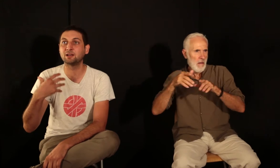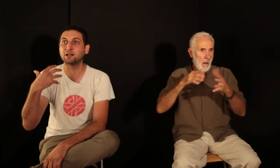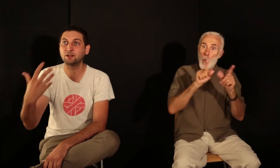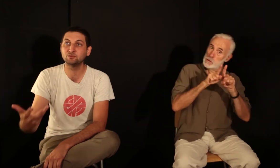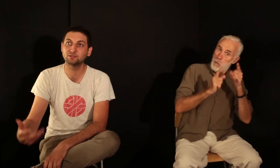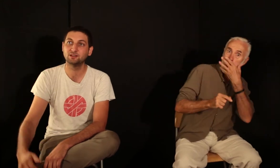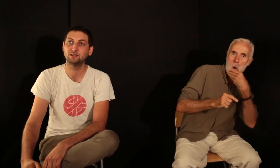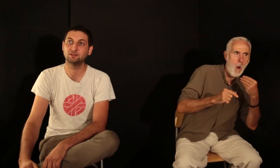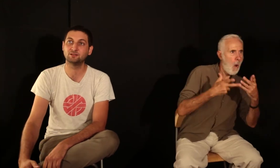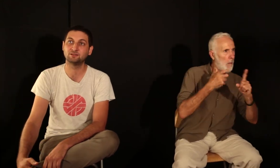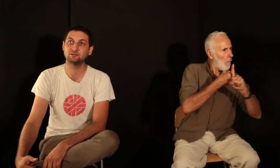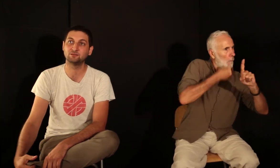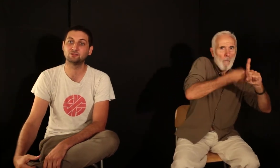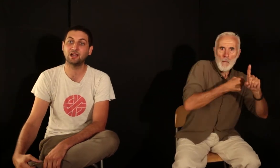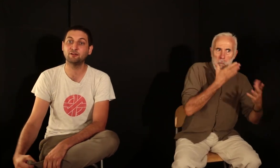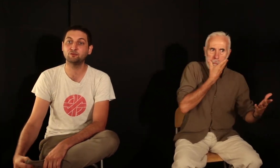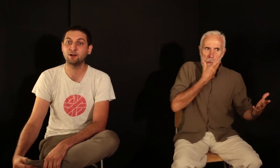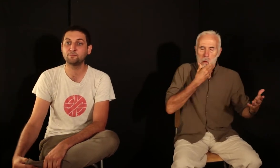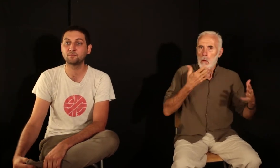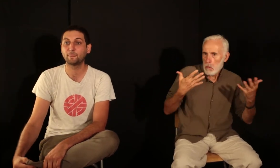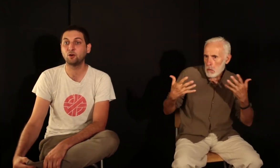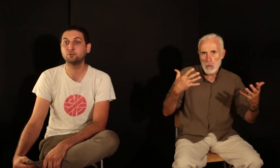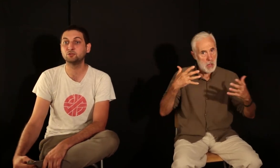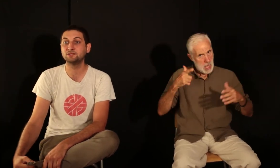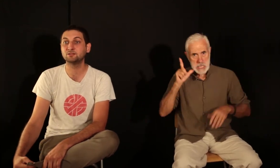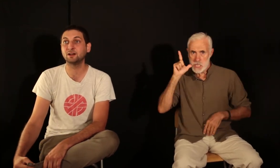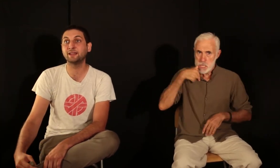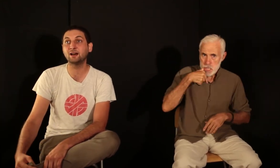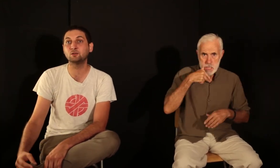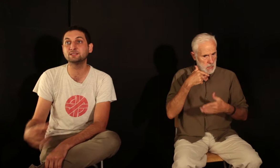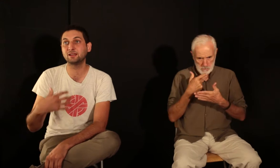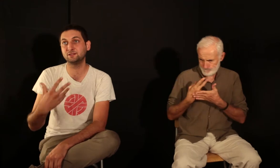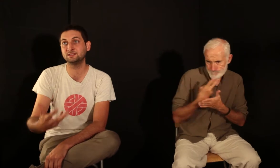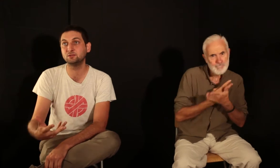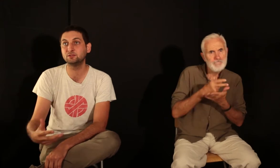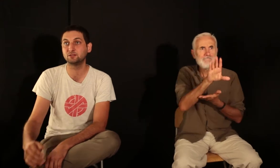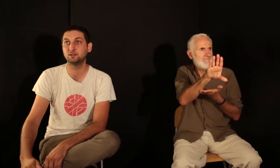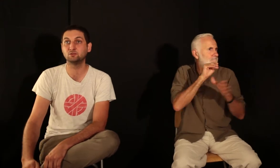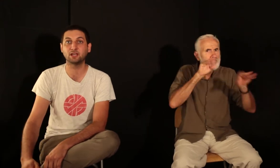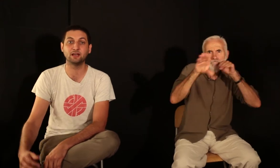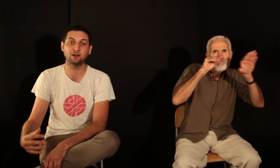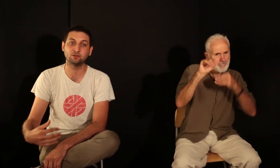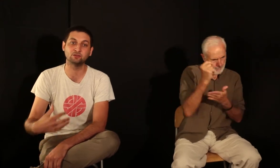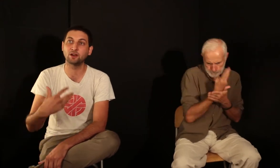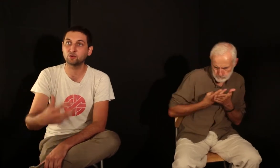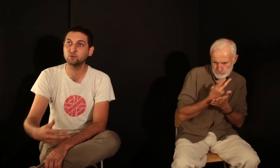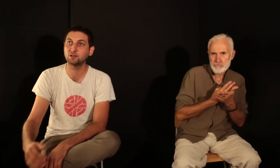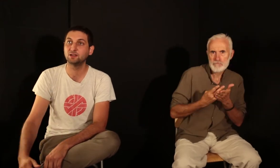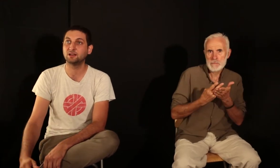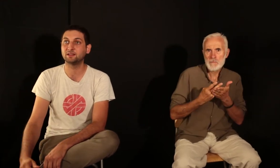la lutte, à la fois en produisant un art au service des luttes, donc un art dans la rue, un